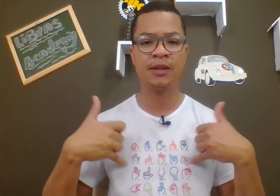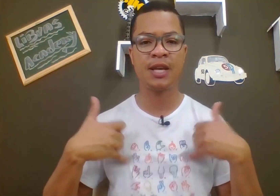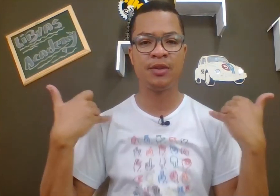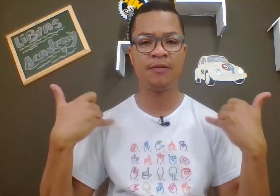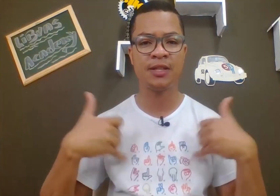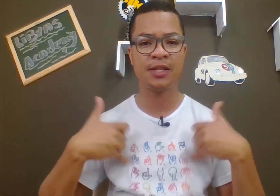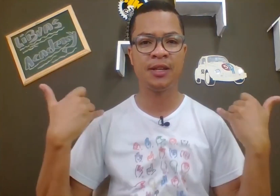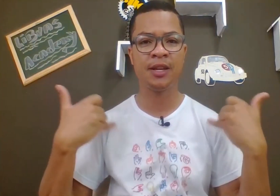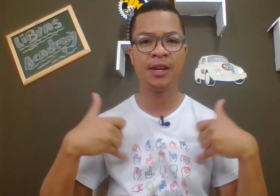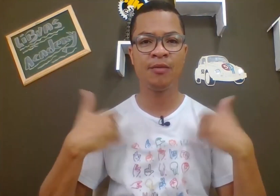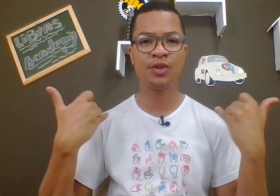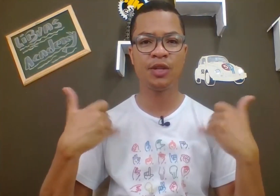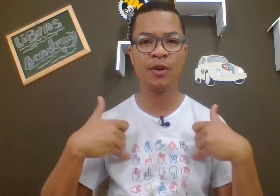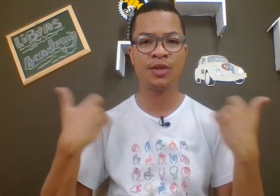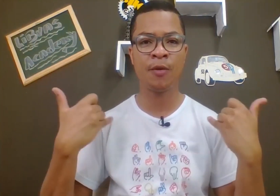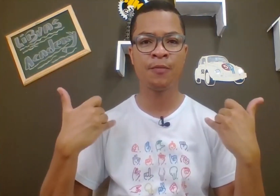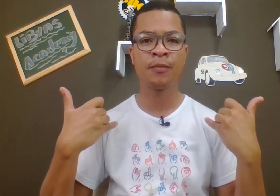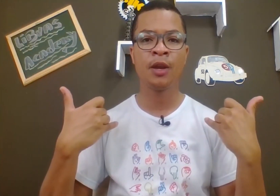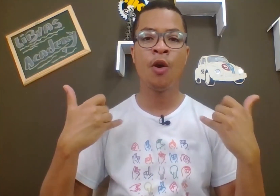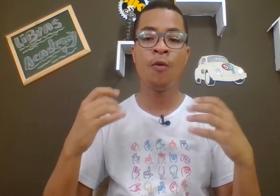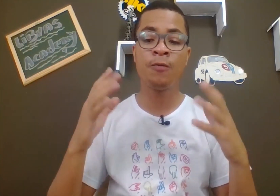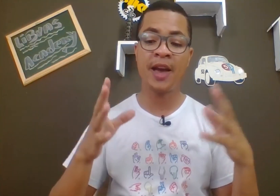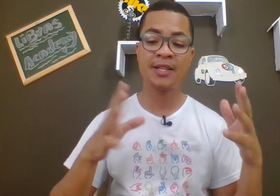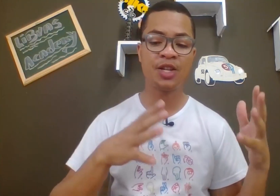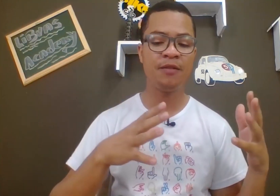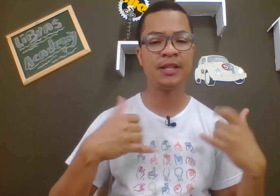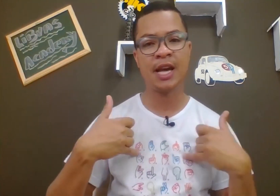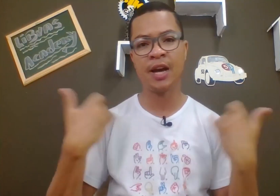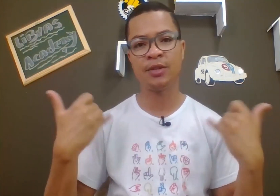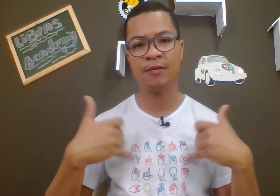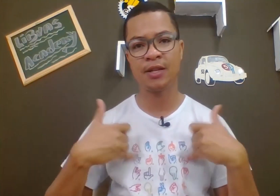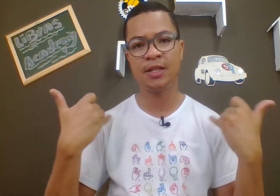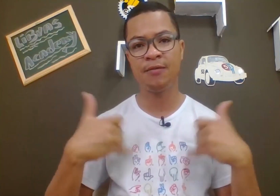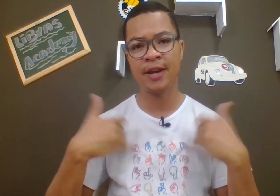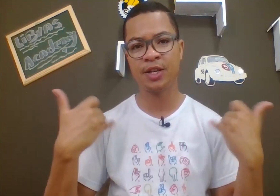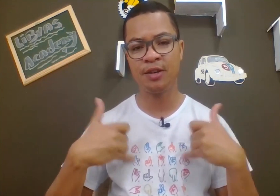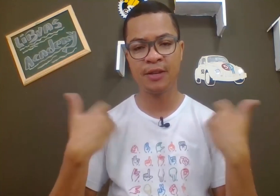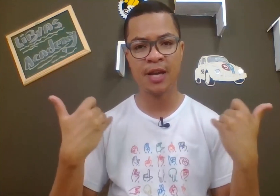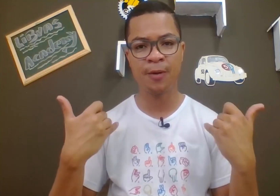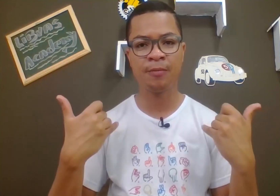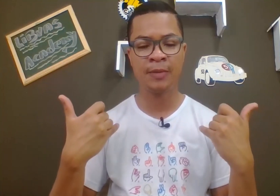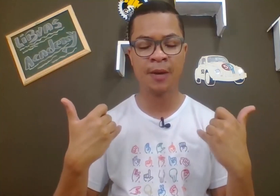aniversário você faz assim, com as duas mãos, tá bom? Ou festa de aniversário, você faz assim, festa de aniversário, tá?